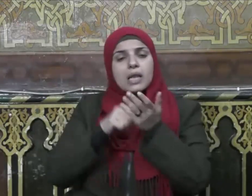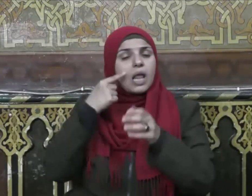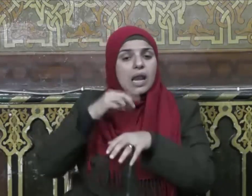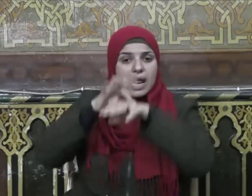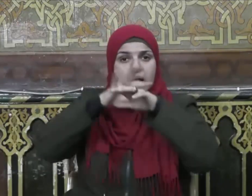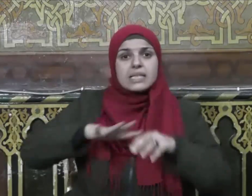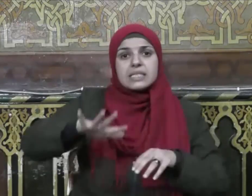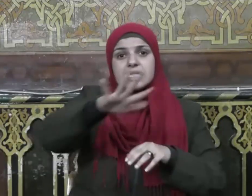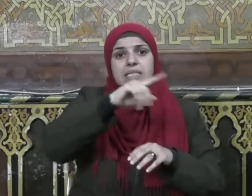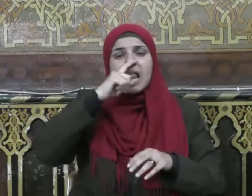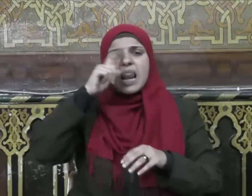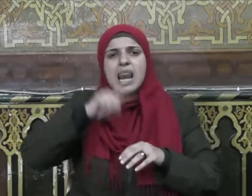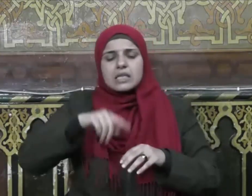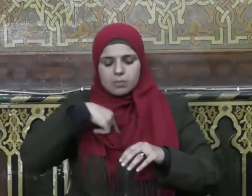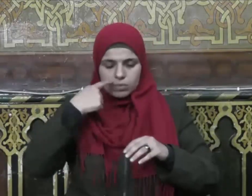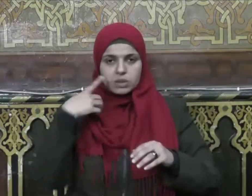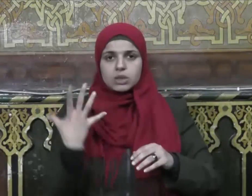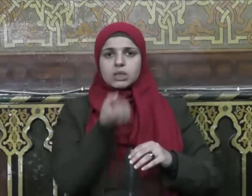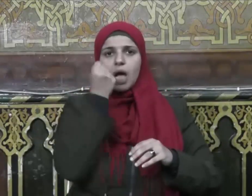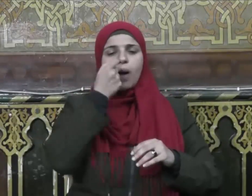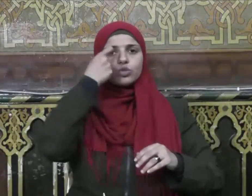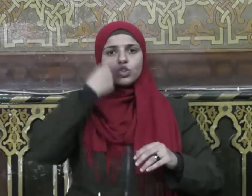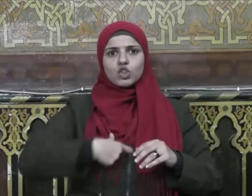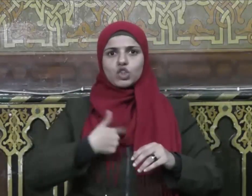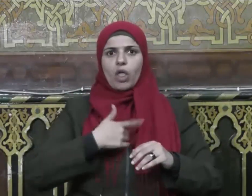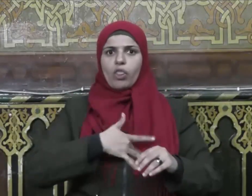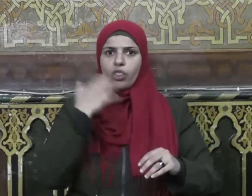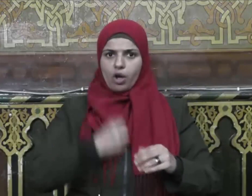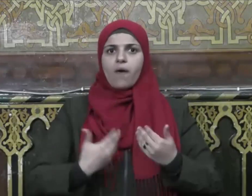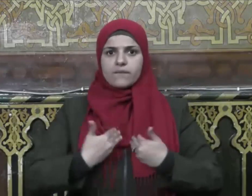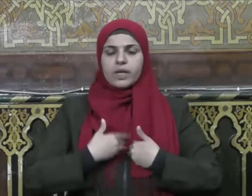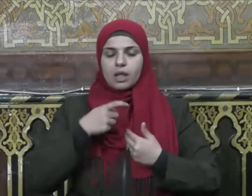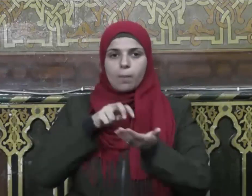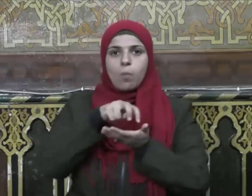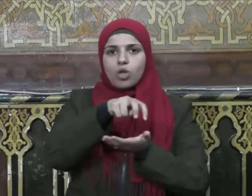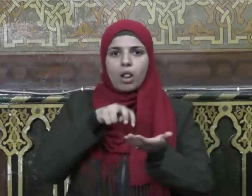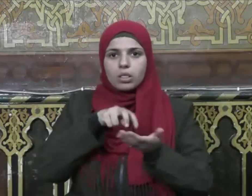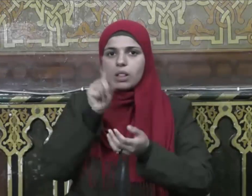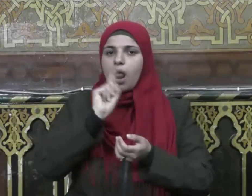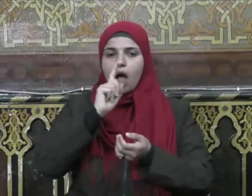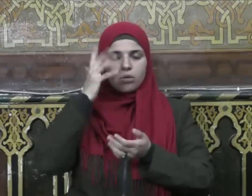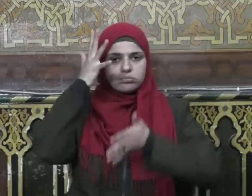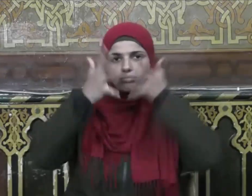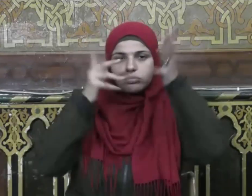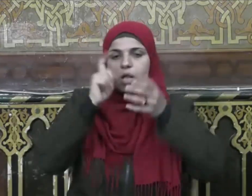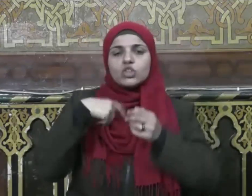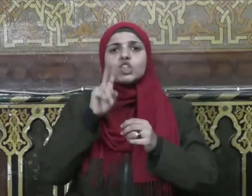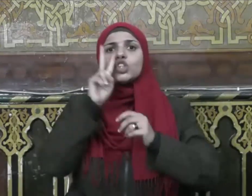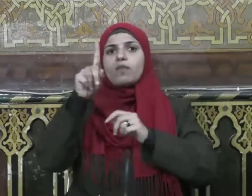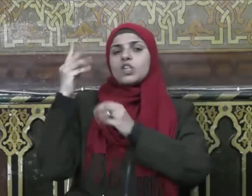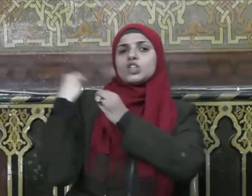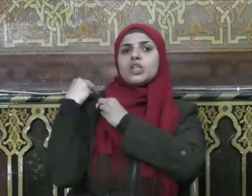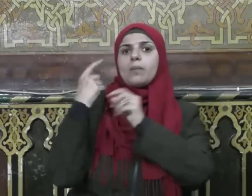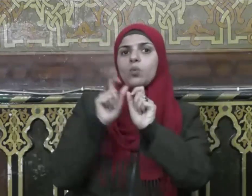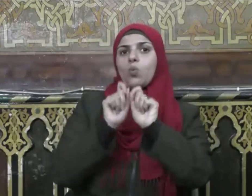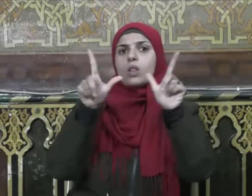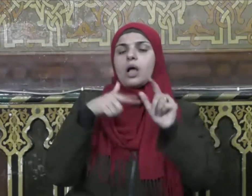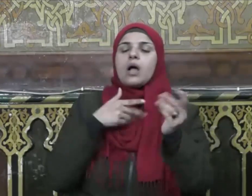صاحب شخصية واثقة غير مترددة تعي الصواب النافع وتتبع الحق